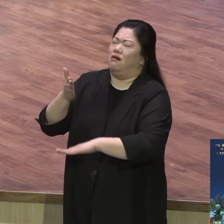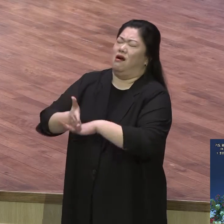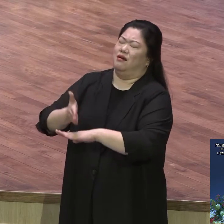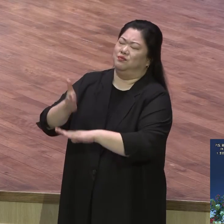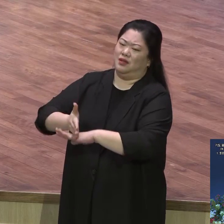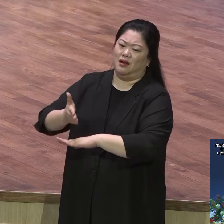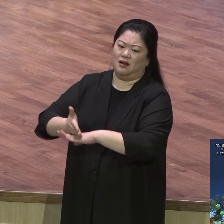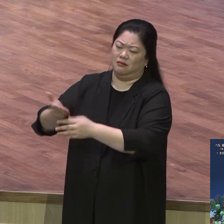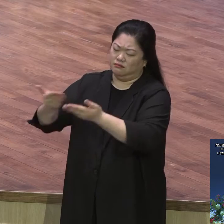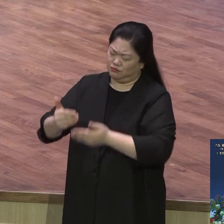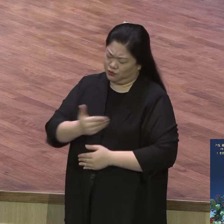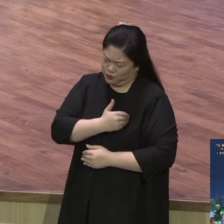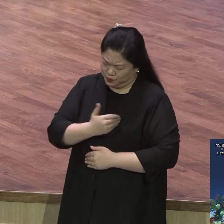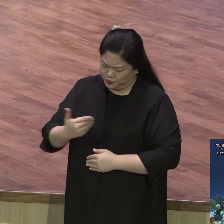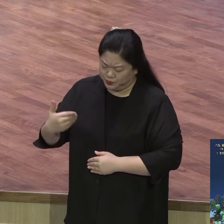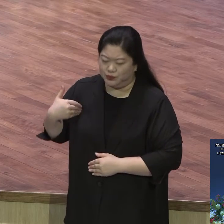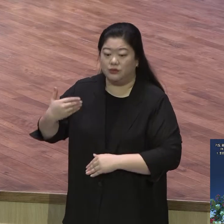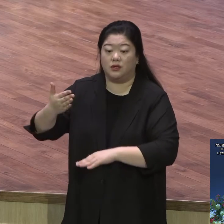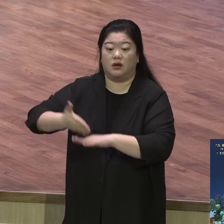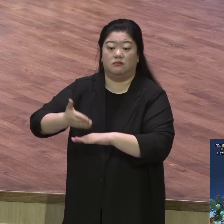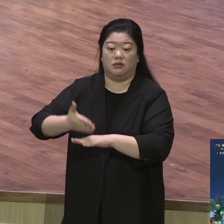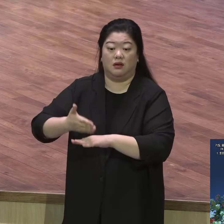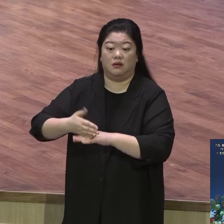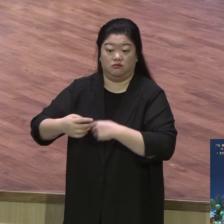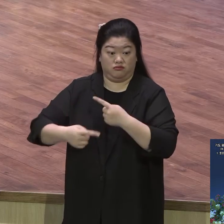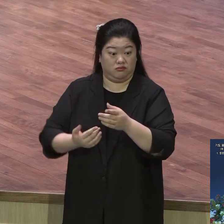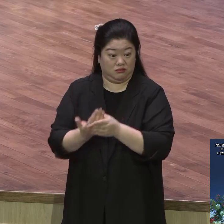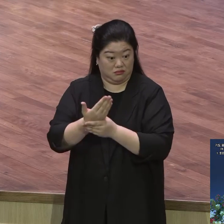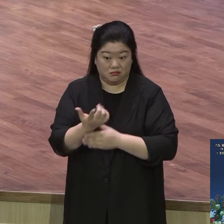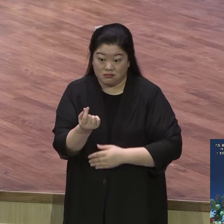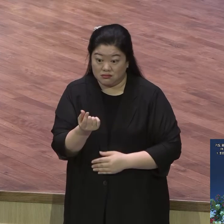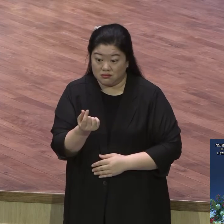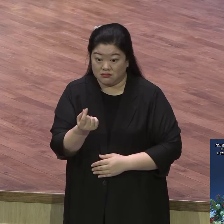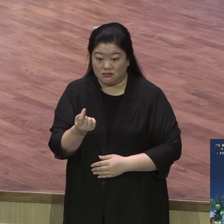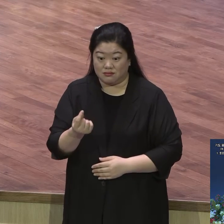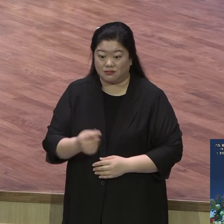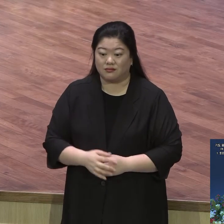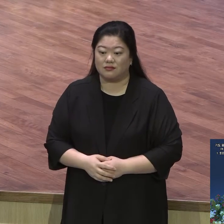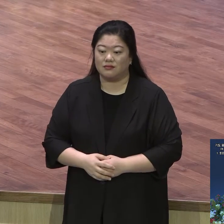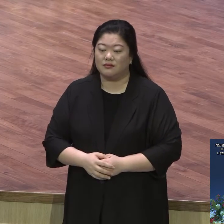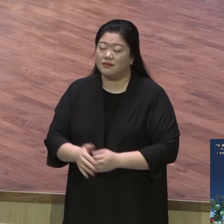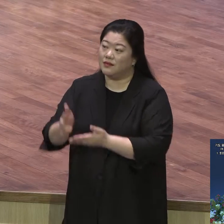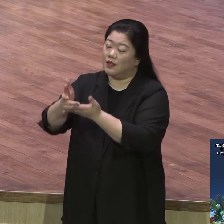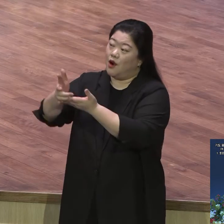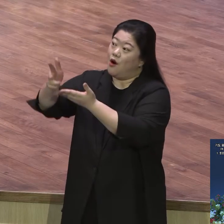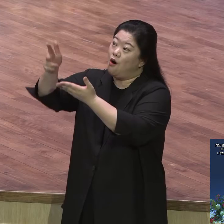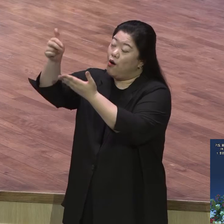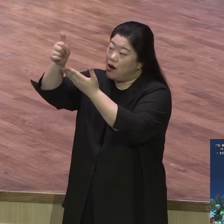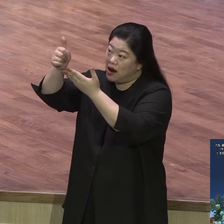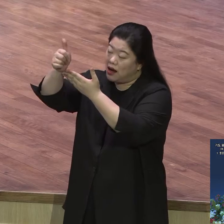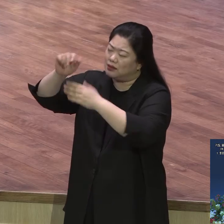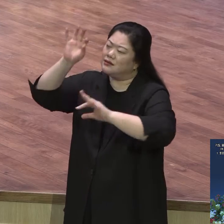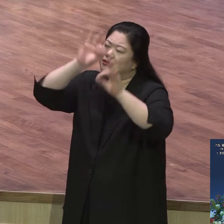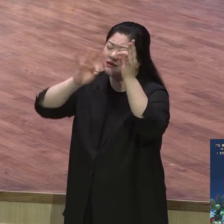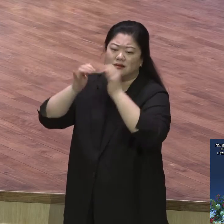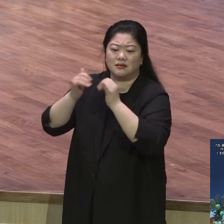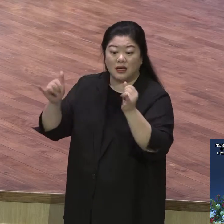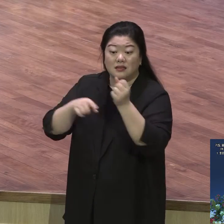너무 감사합니다 그렇게 고백하죠 다르죠 여호와를 찾는 자 다시 말해서 기도하는 자